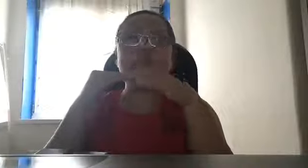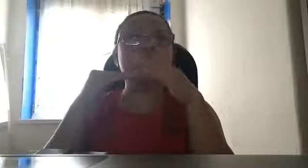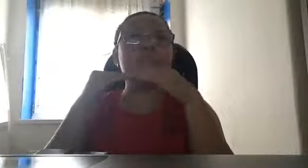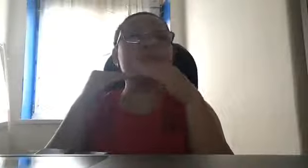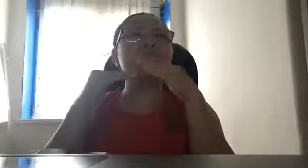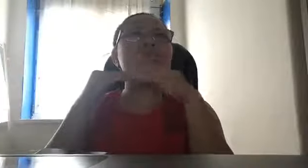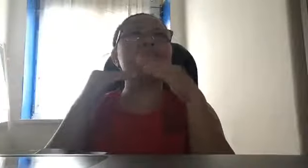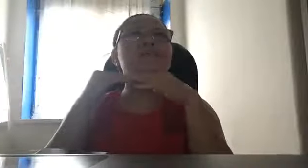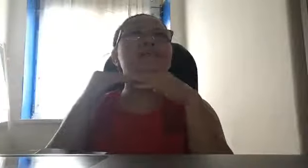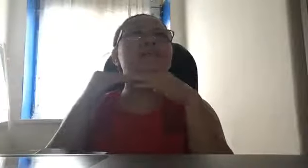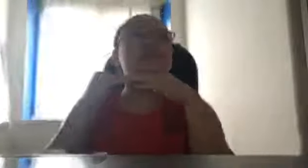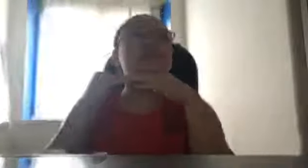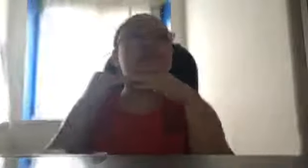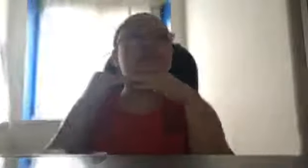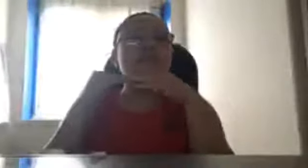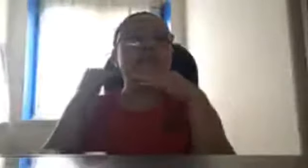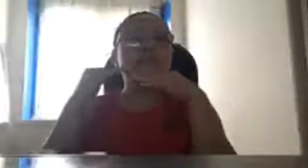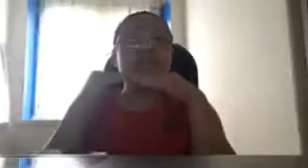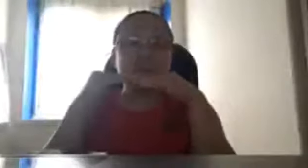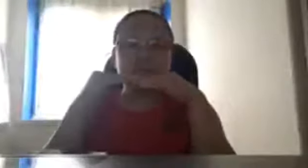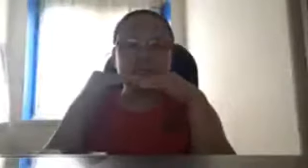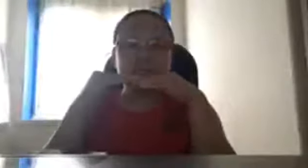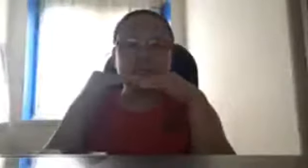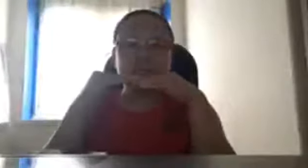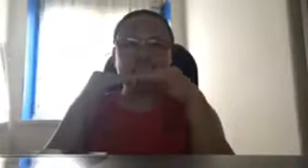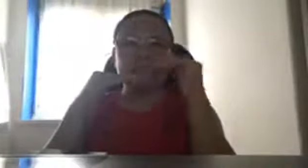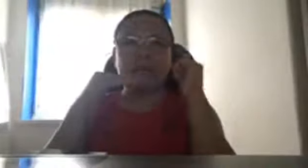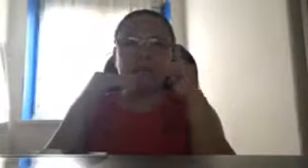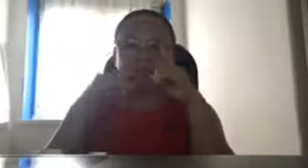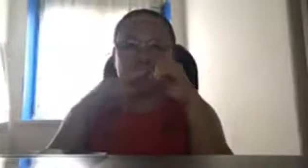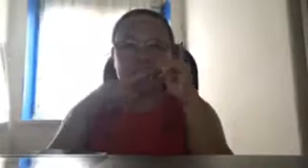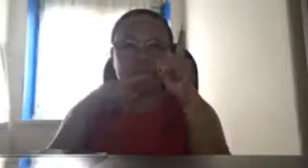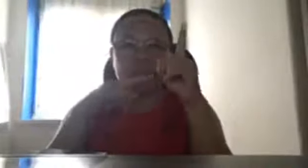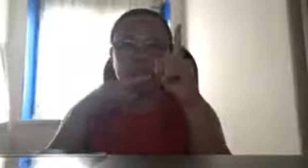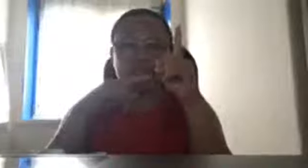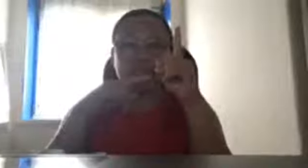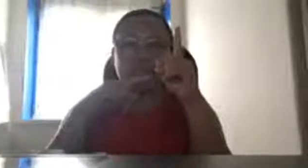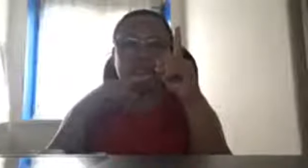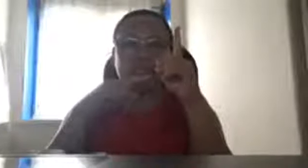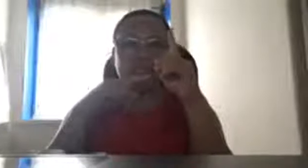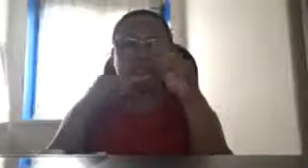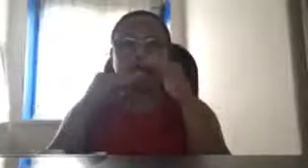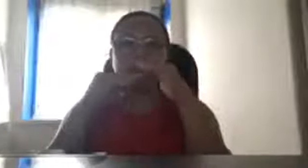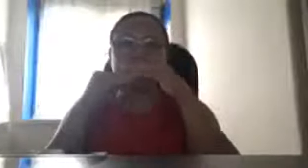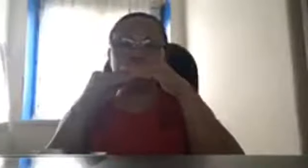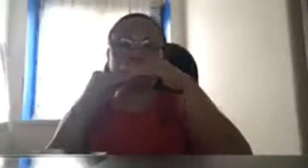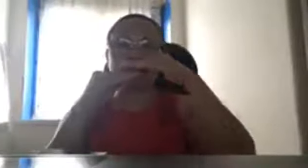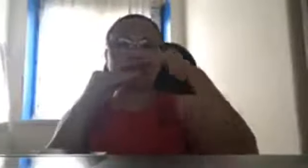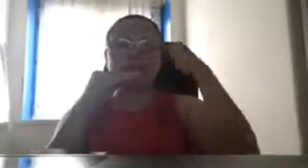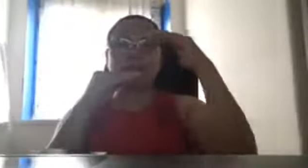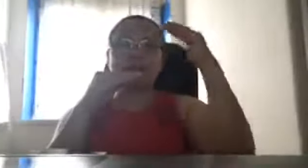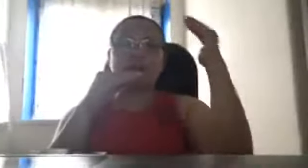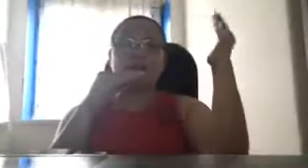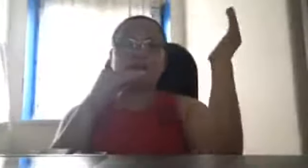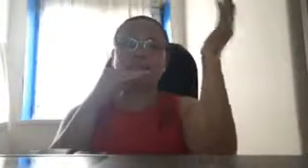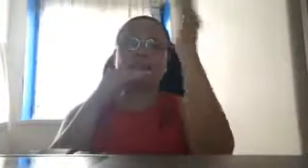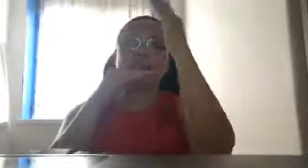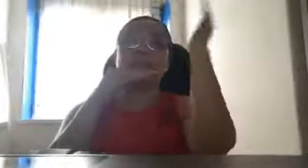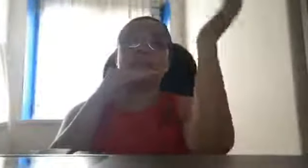yung sabi nila sa akin, yung paliwanag nila, na, dapat, ang air force natin, ay, mayroon tayong tinatawag, na, air